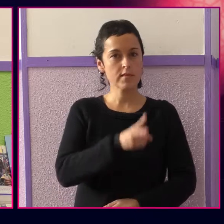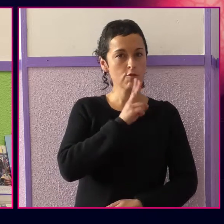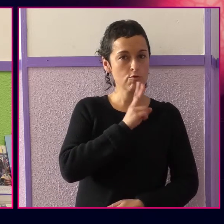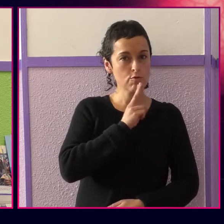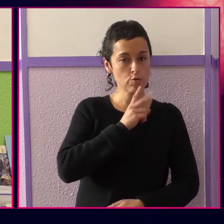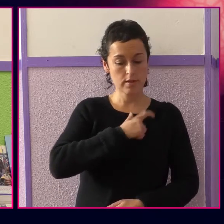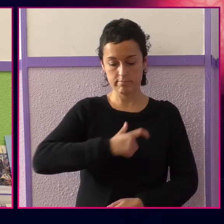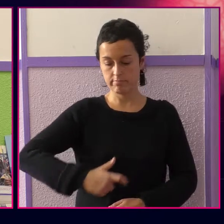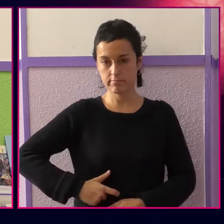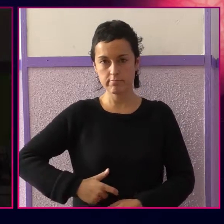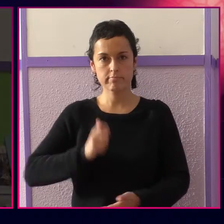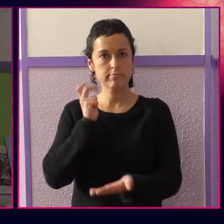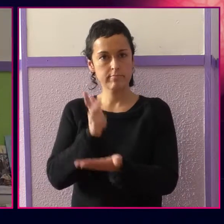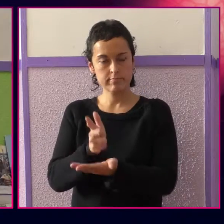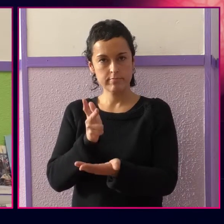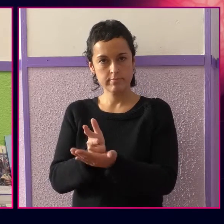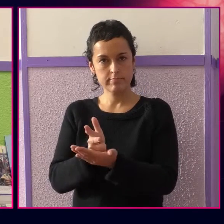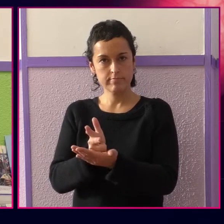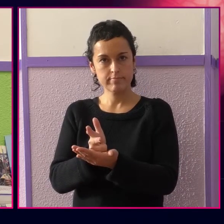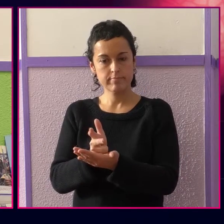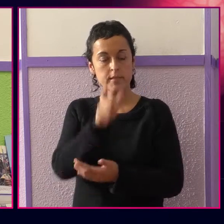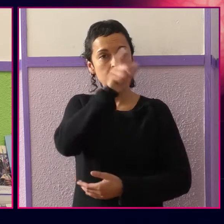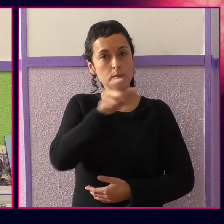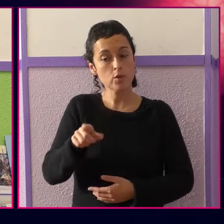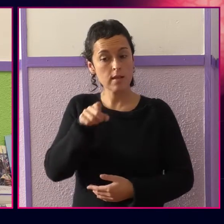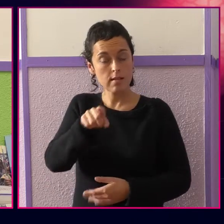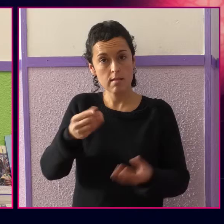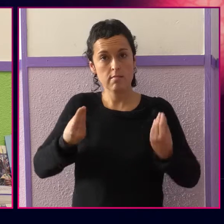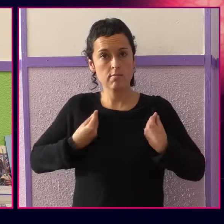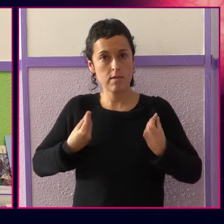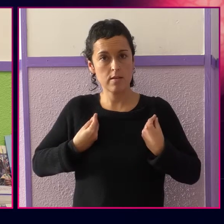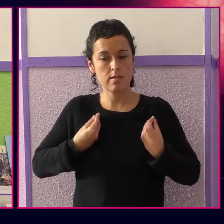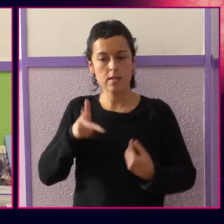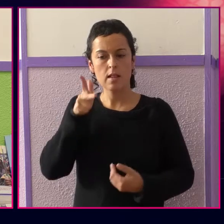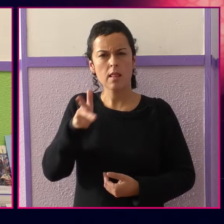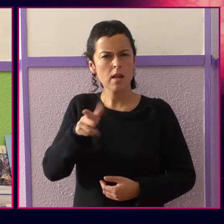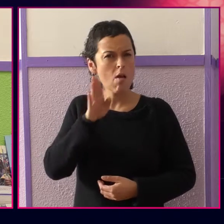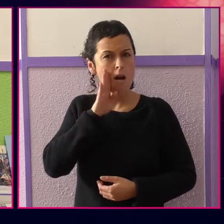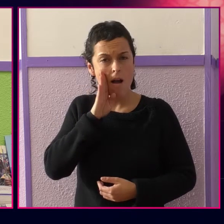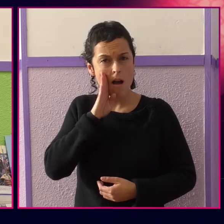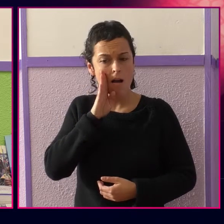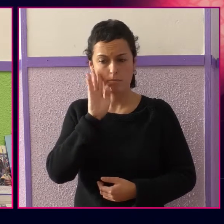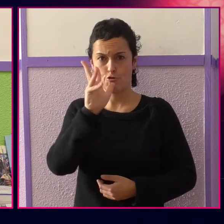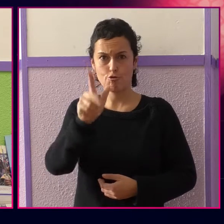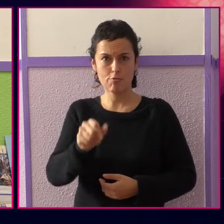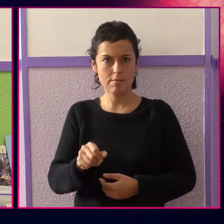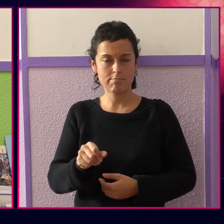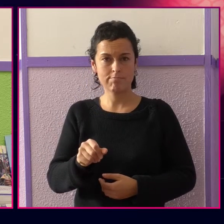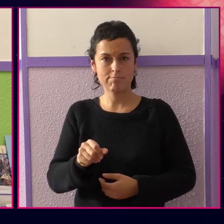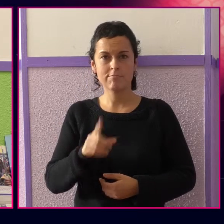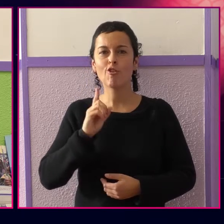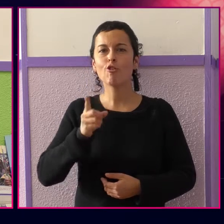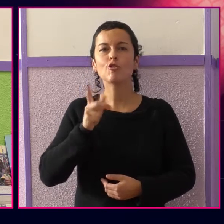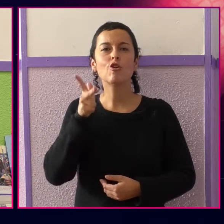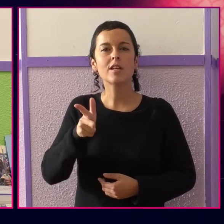robado este derecho. El sistema dominante establece hoy que este lo es solo para las minorías enriquecidas.